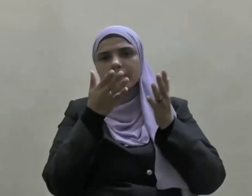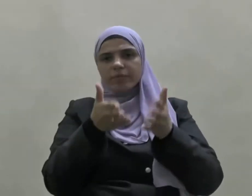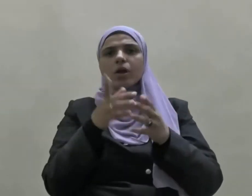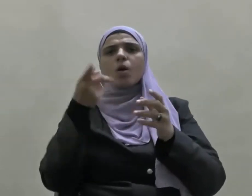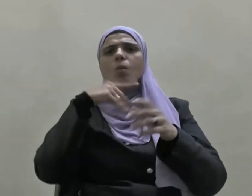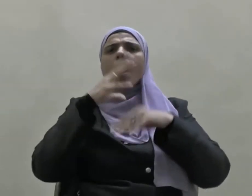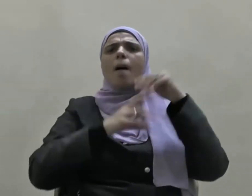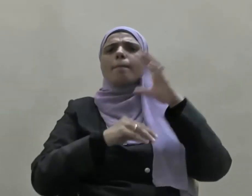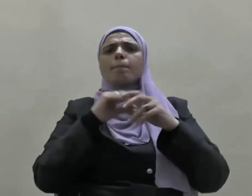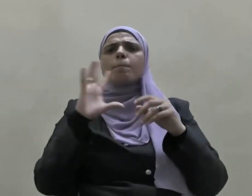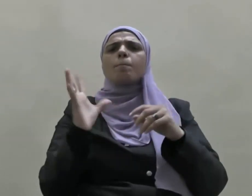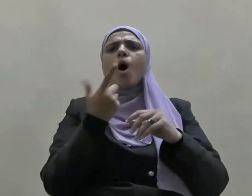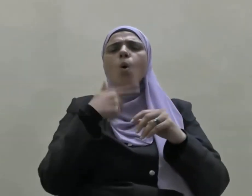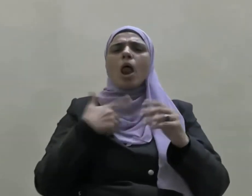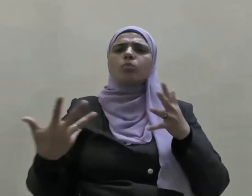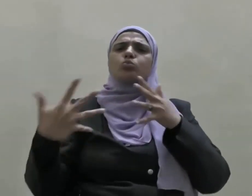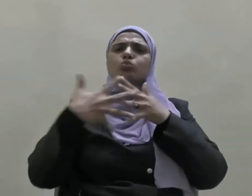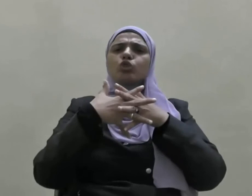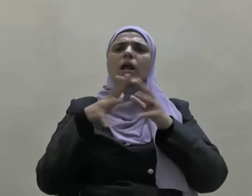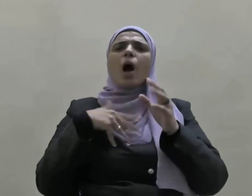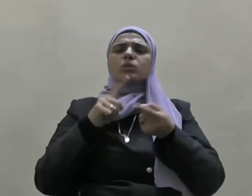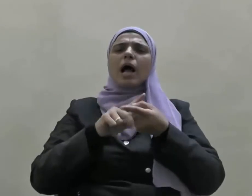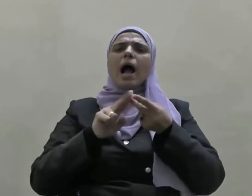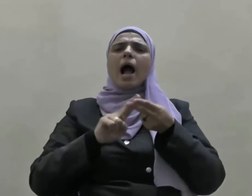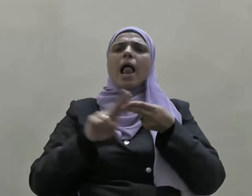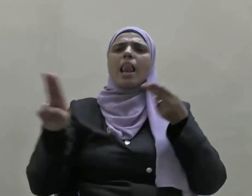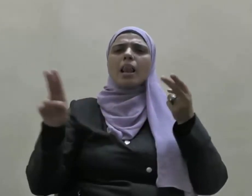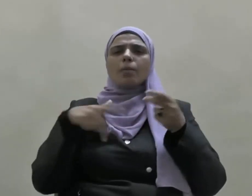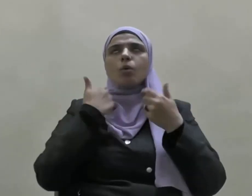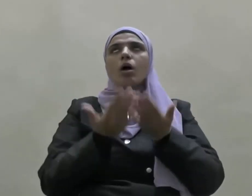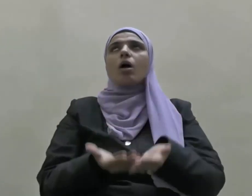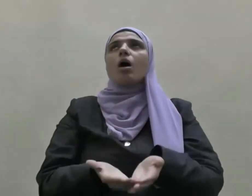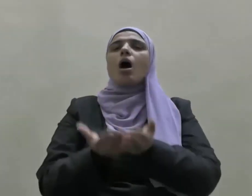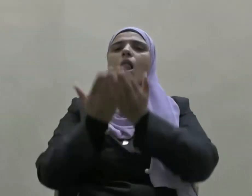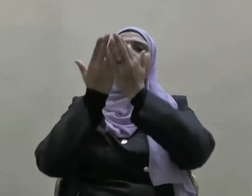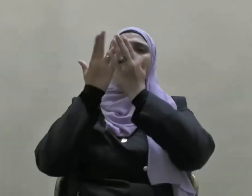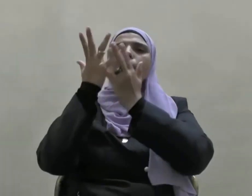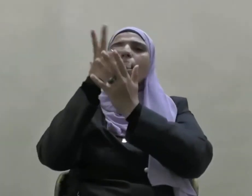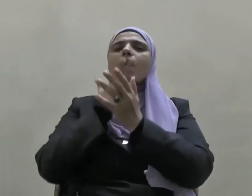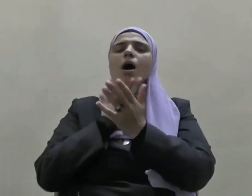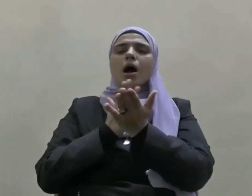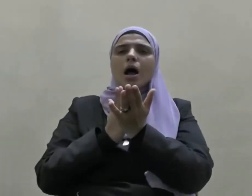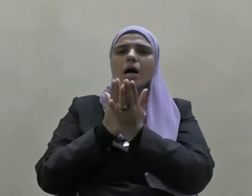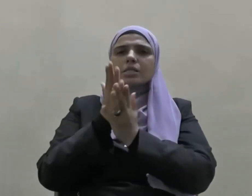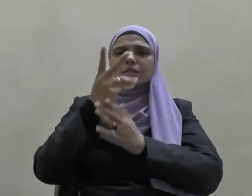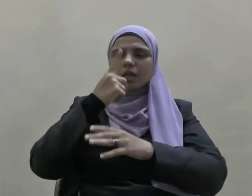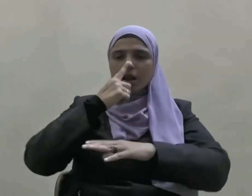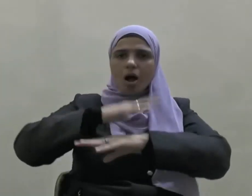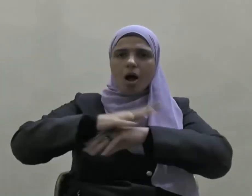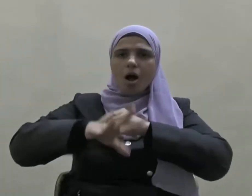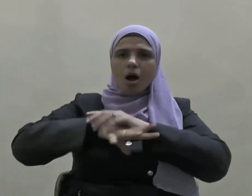ومحاولة الإسهام في حلها اللهم حسن أخلاقنا